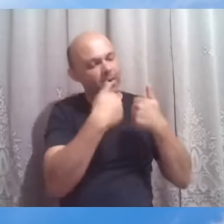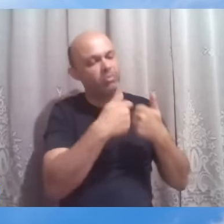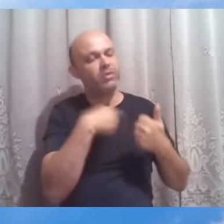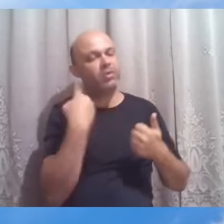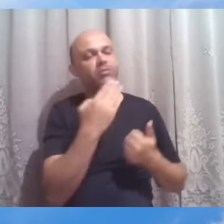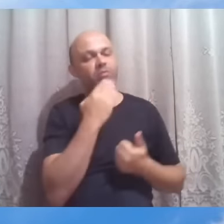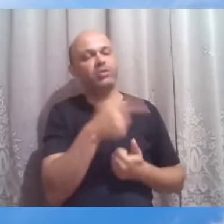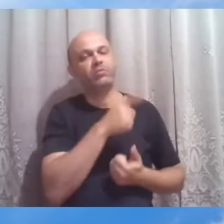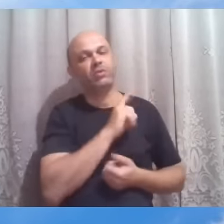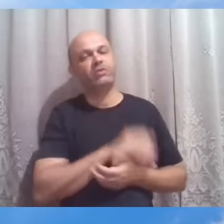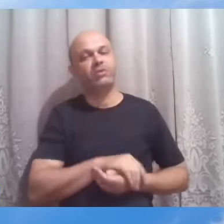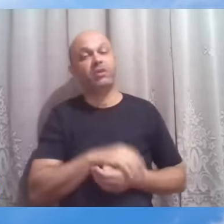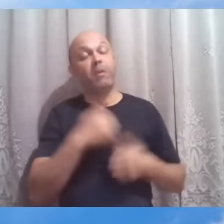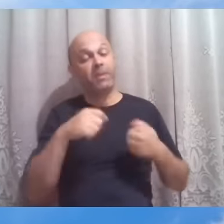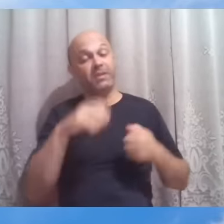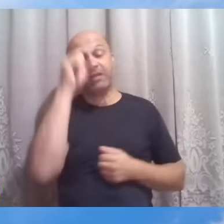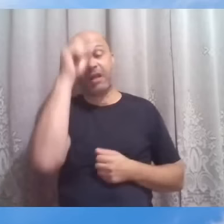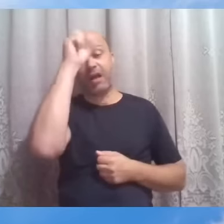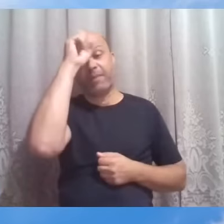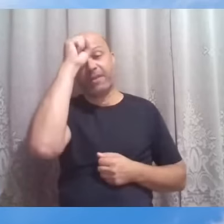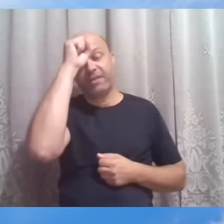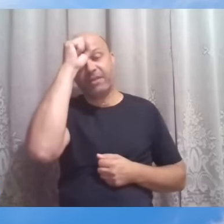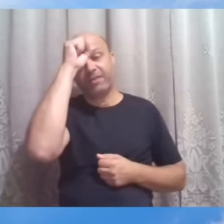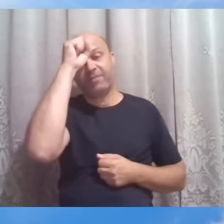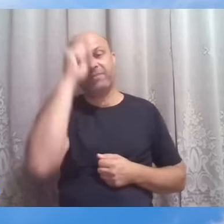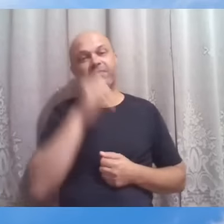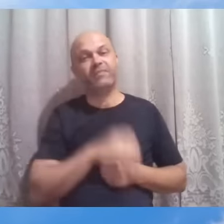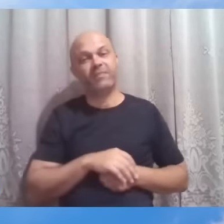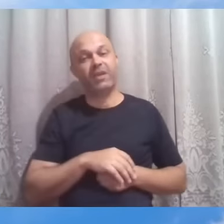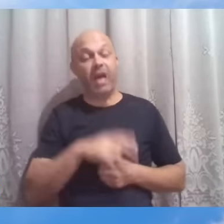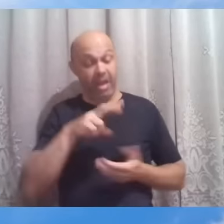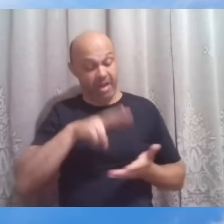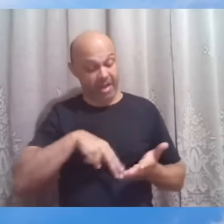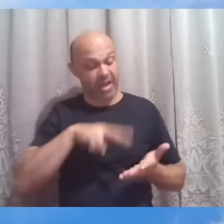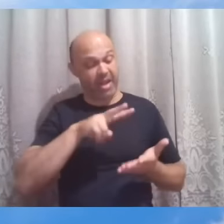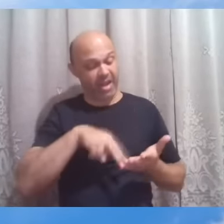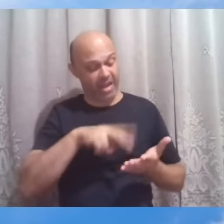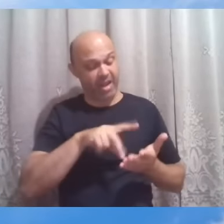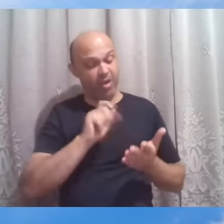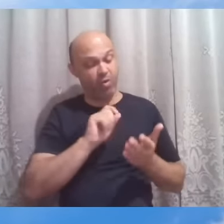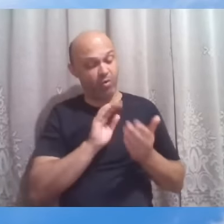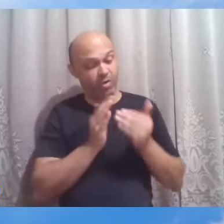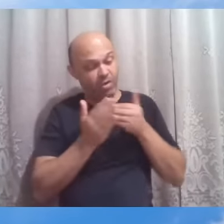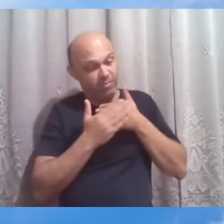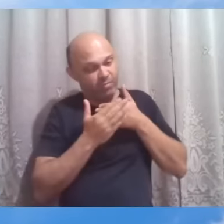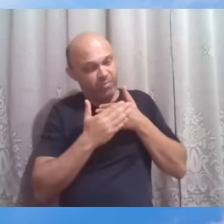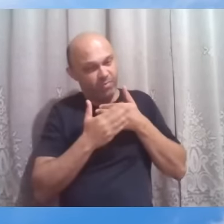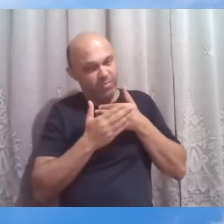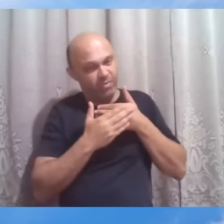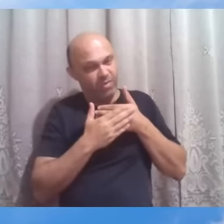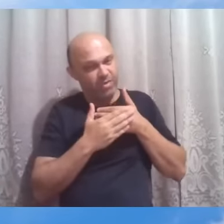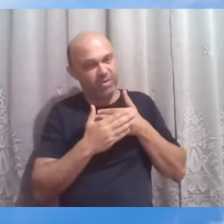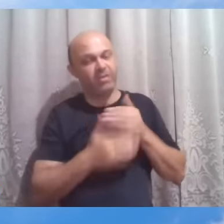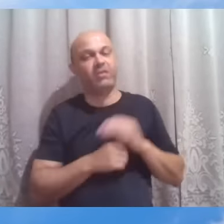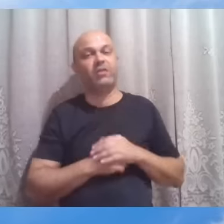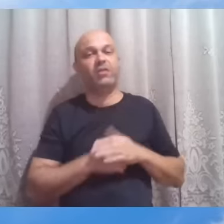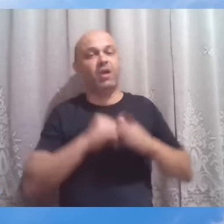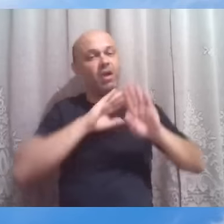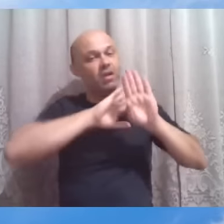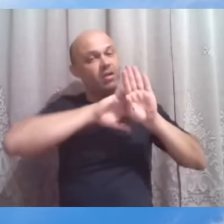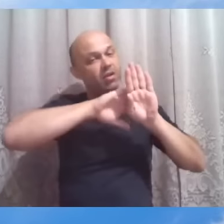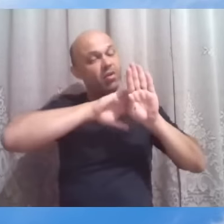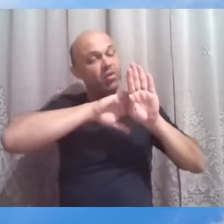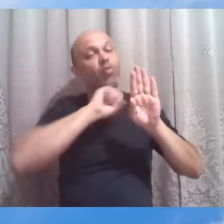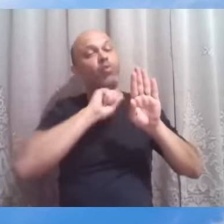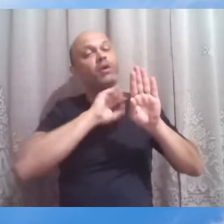É preciso aprender a ler nas entrelinhas a resposta que se manifesta